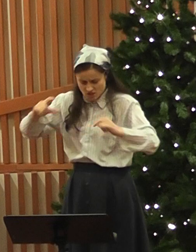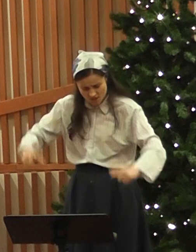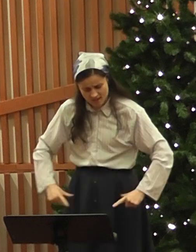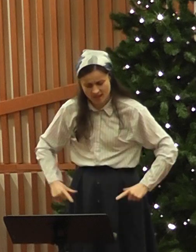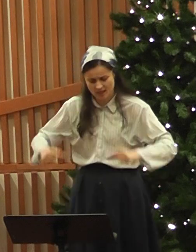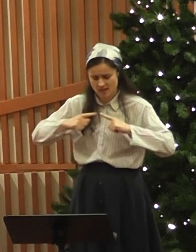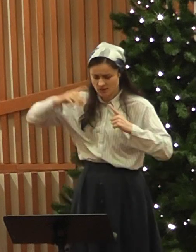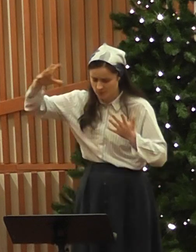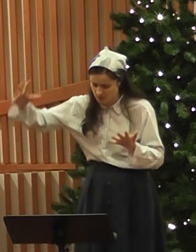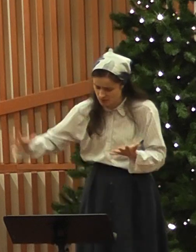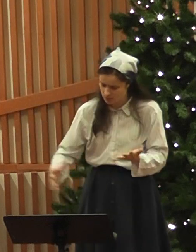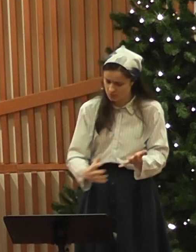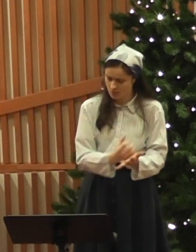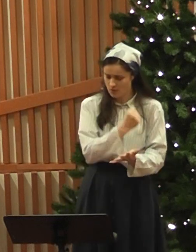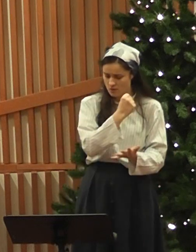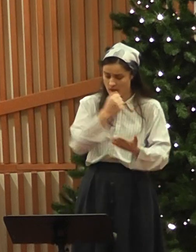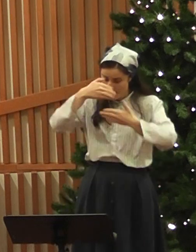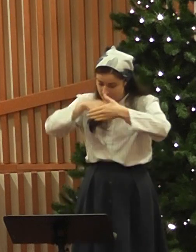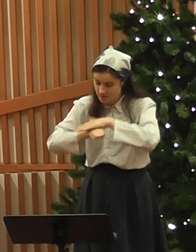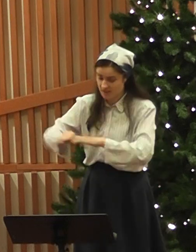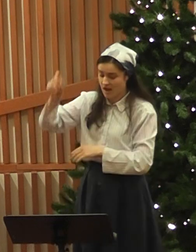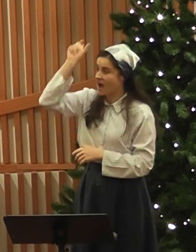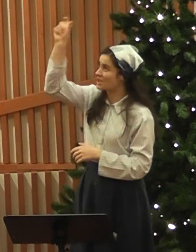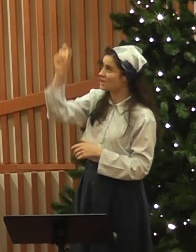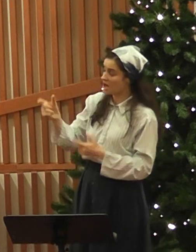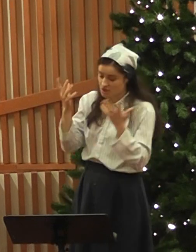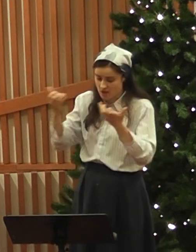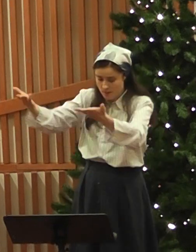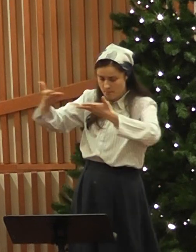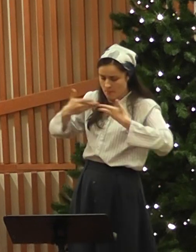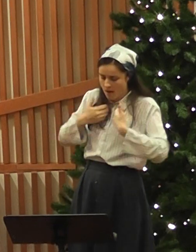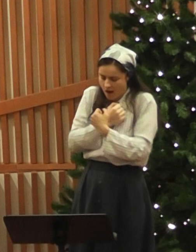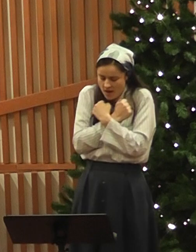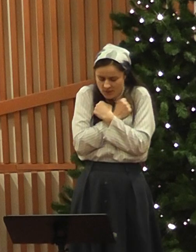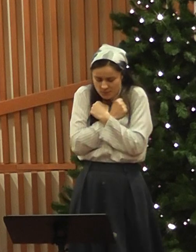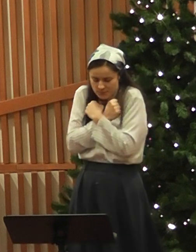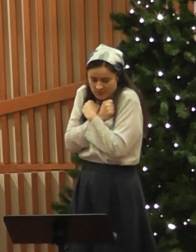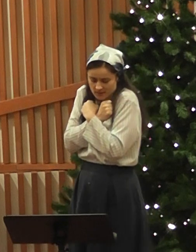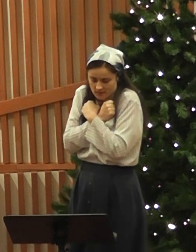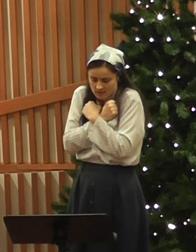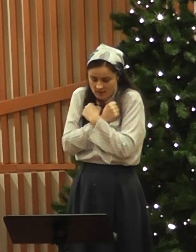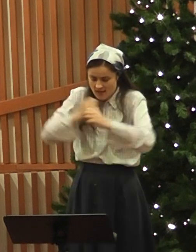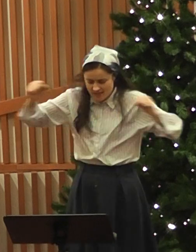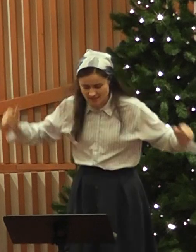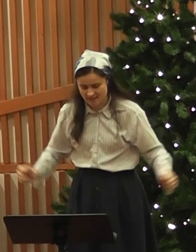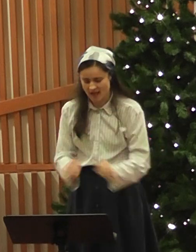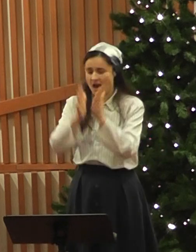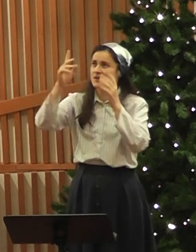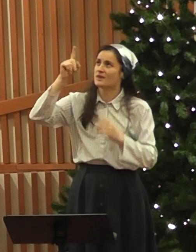Prin El suntem neucrăniți și trăiesc din Hristos. Prin acel ce m-a bubit,